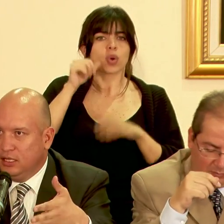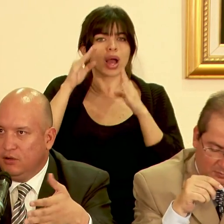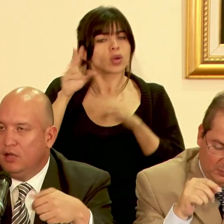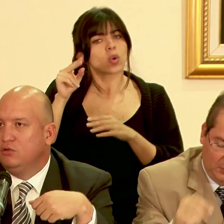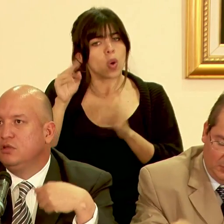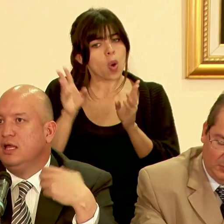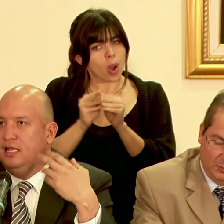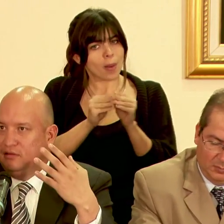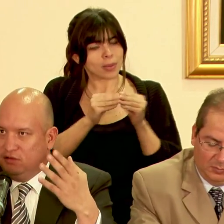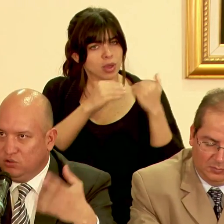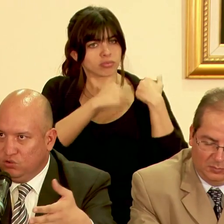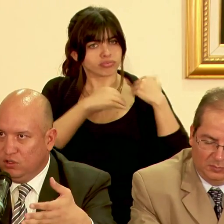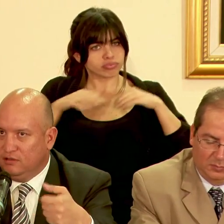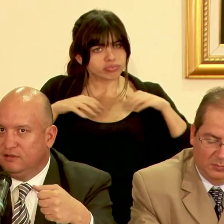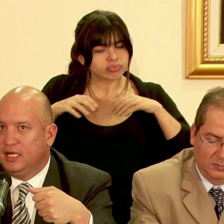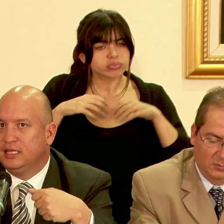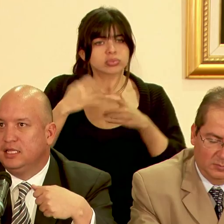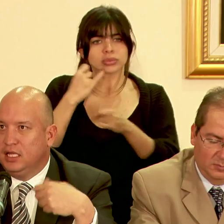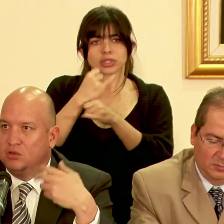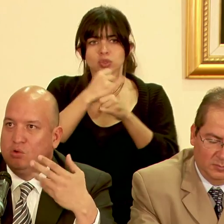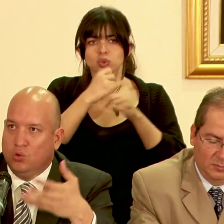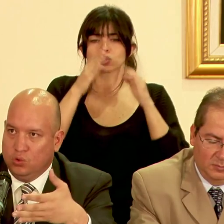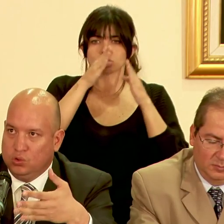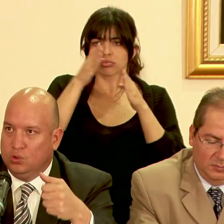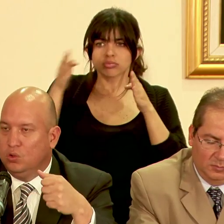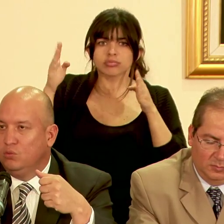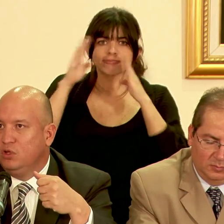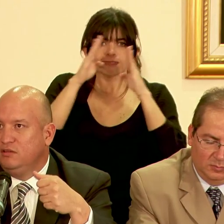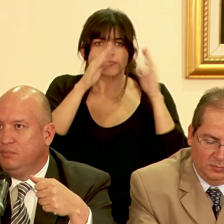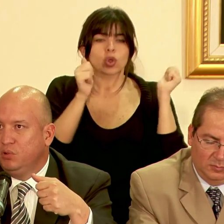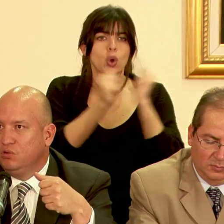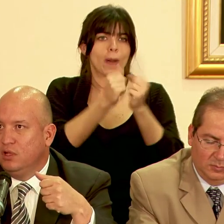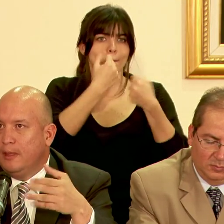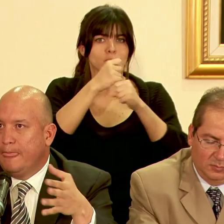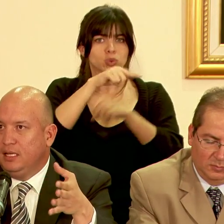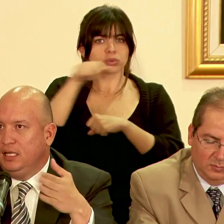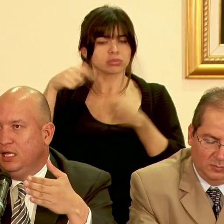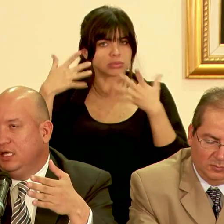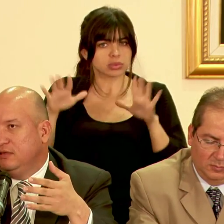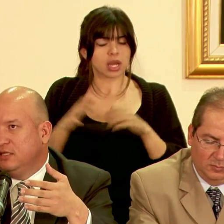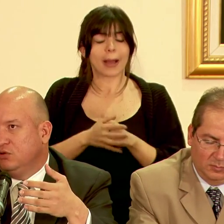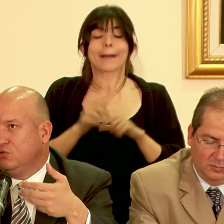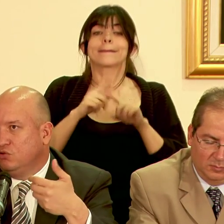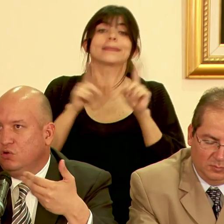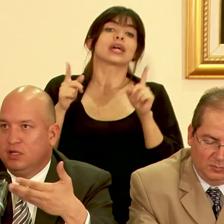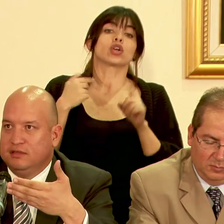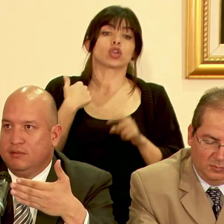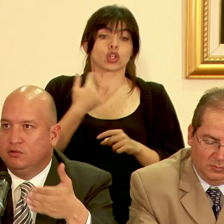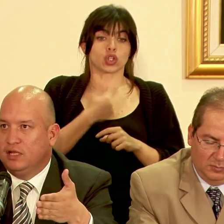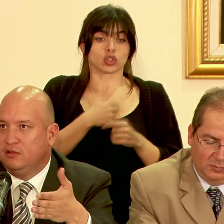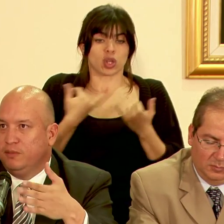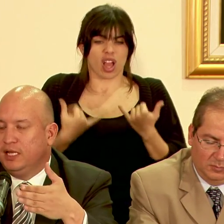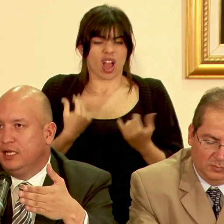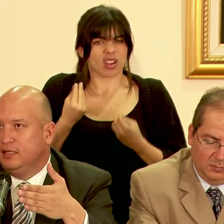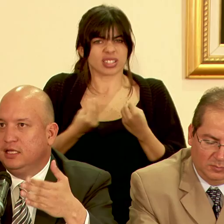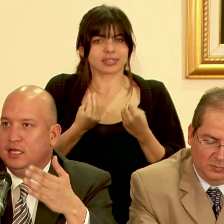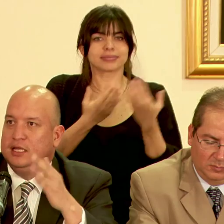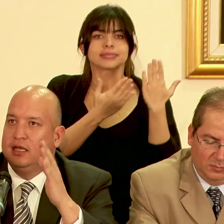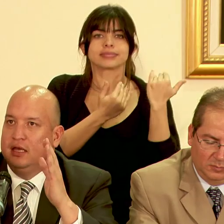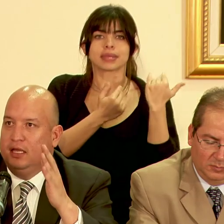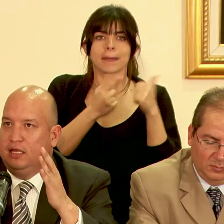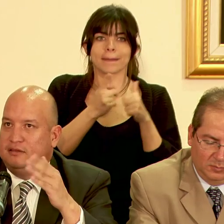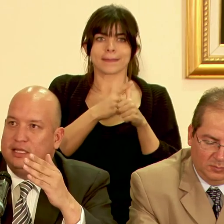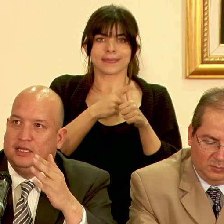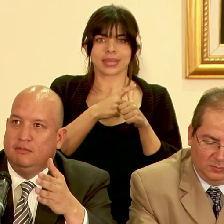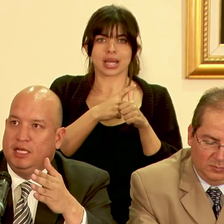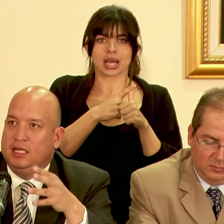están activados las instituciones están atendiendo en conjunto con los municipios y nosotros lo que estamos a la espera es de que